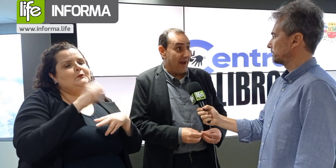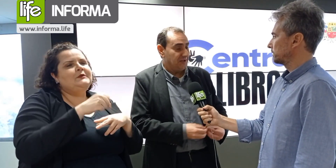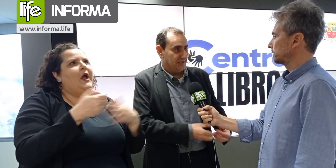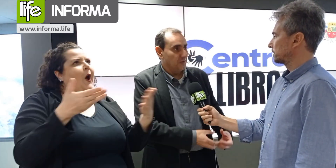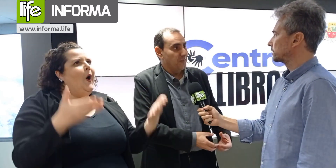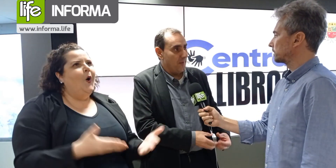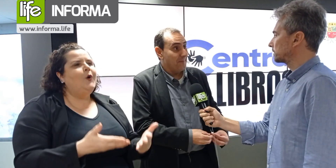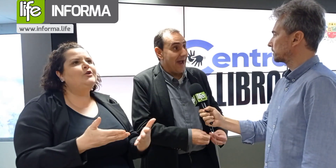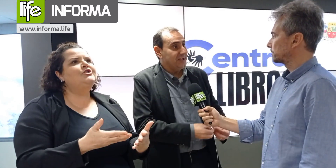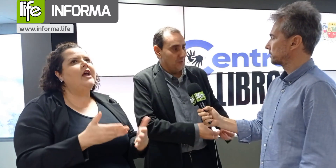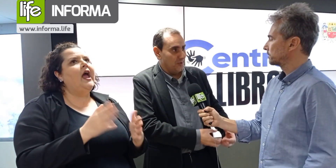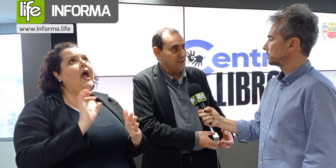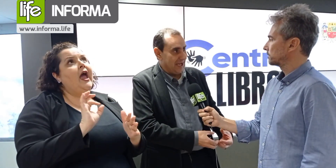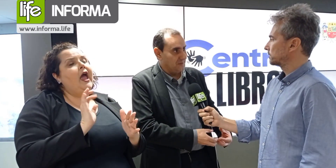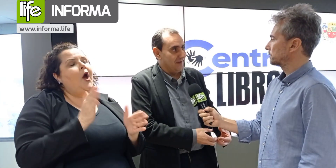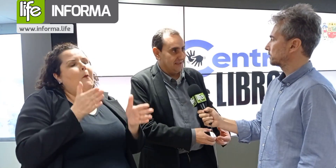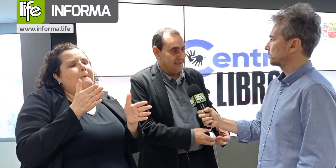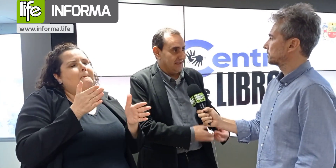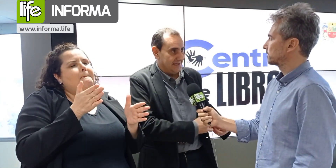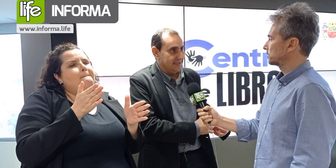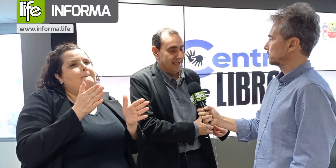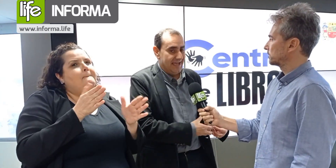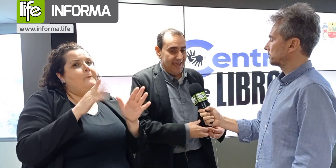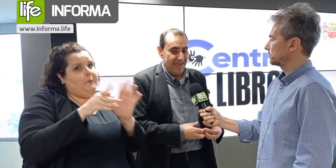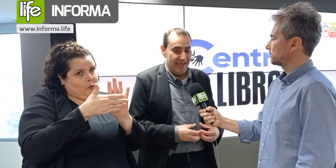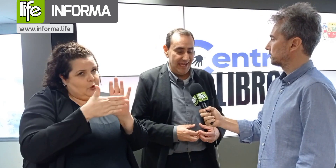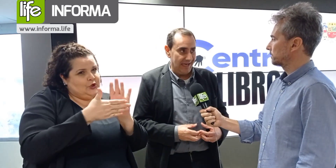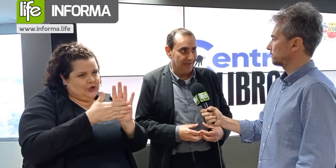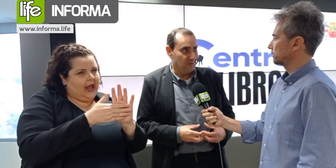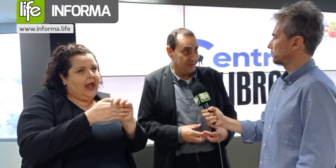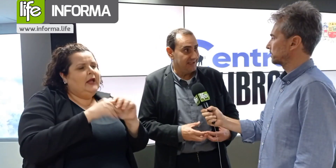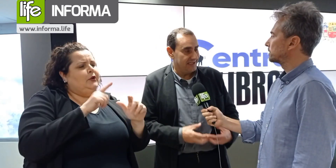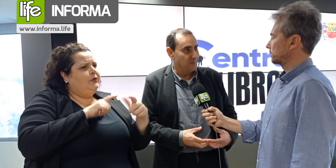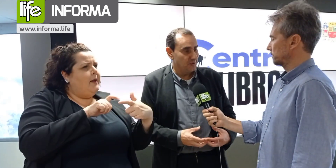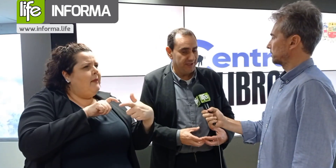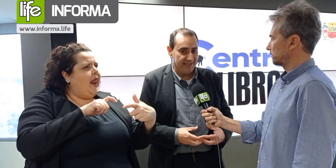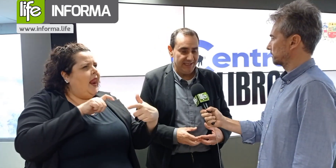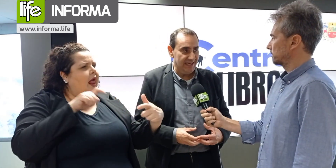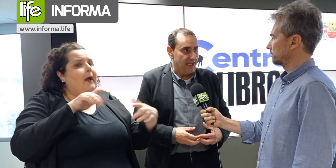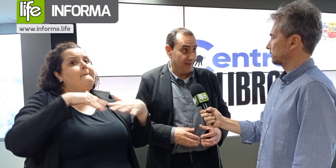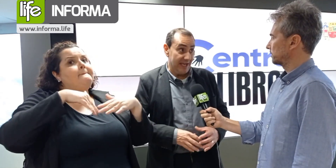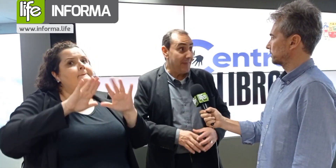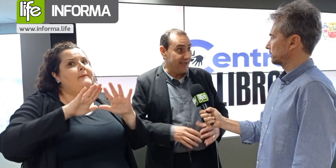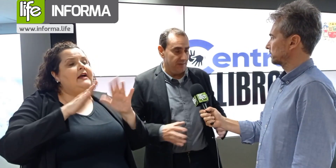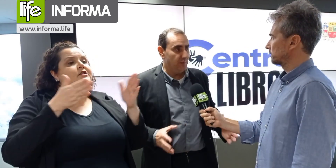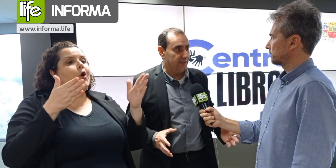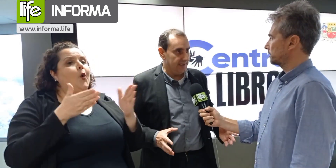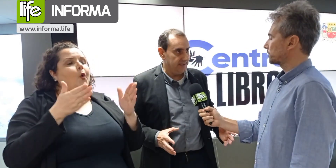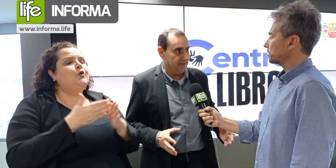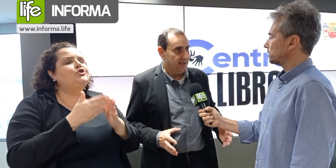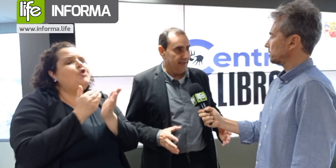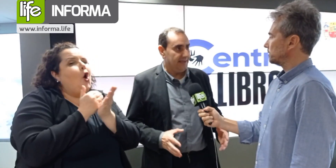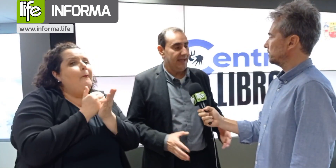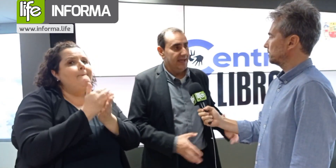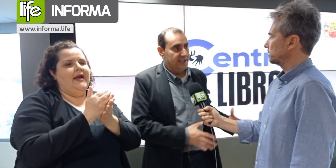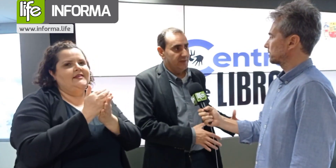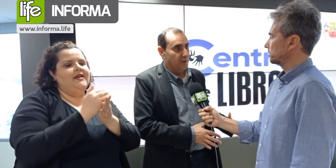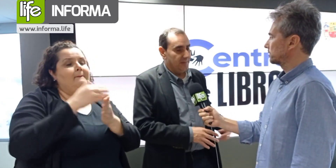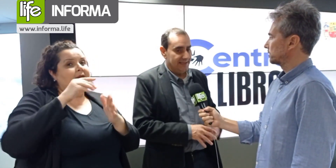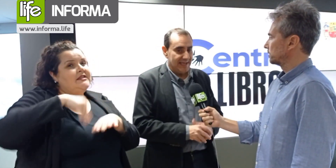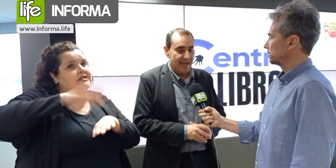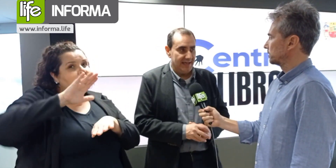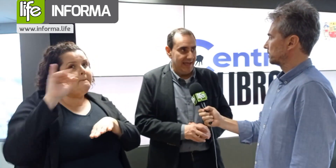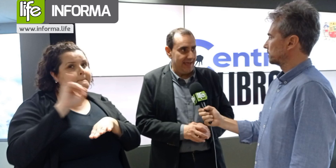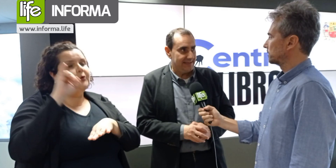é uma parte do projeto que nós lançamos hoje aqui, mas é a mais importante, que é